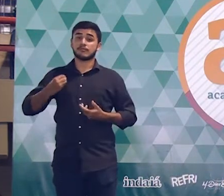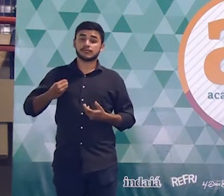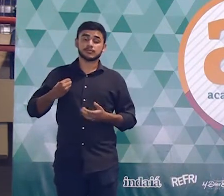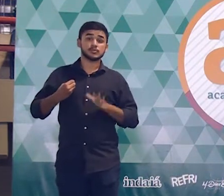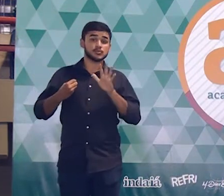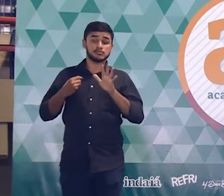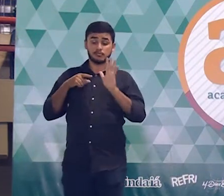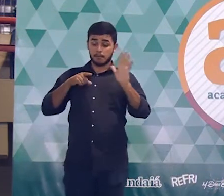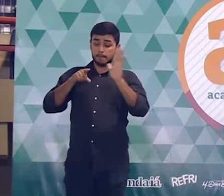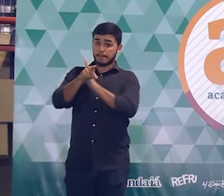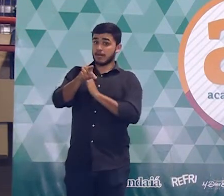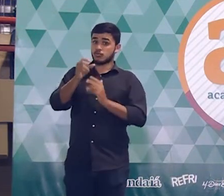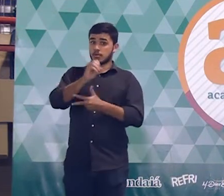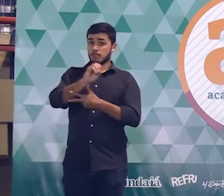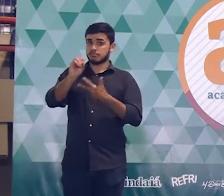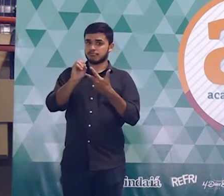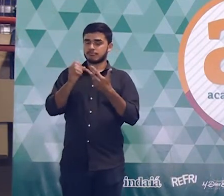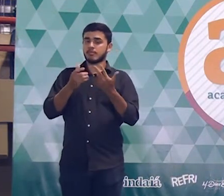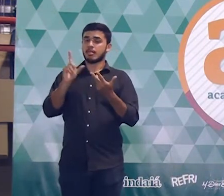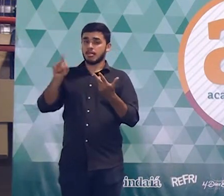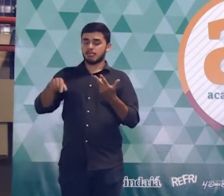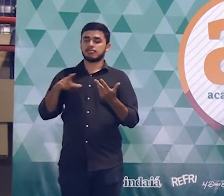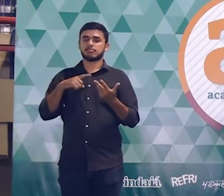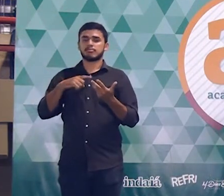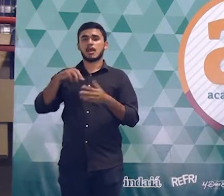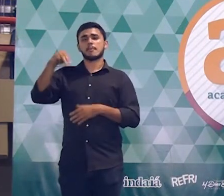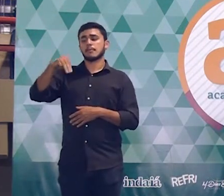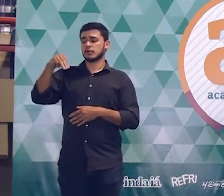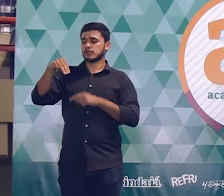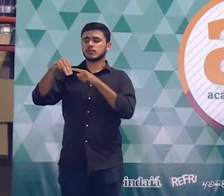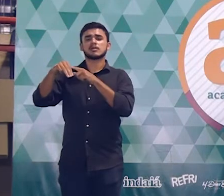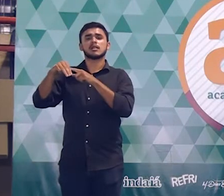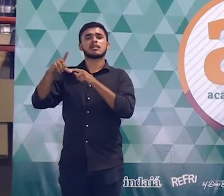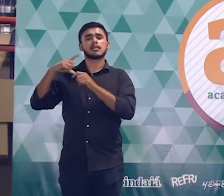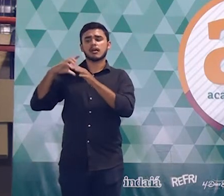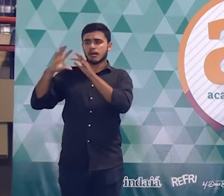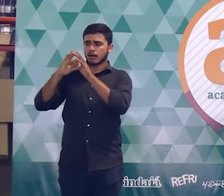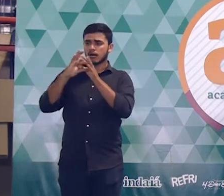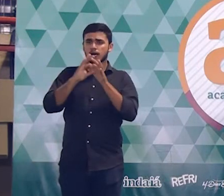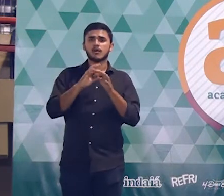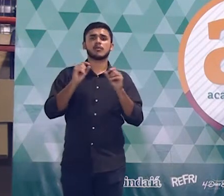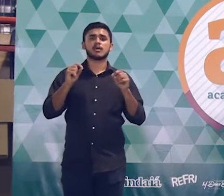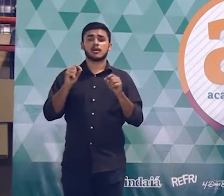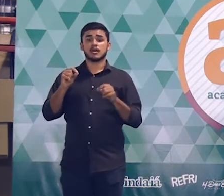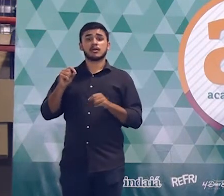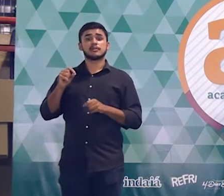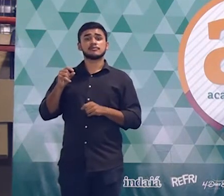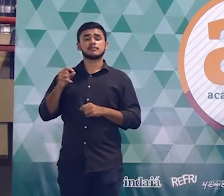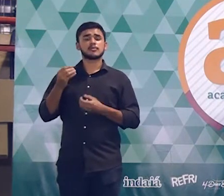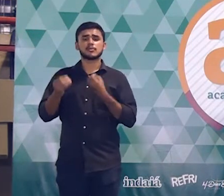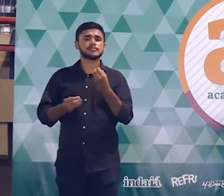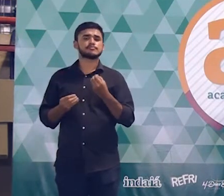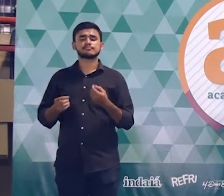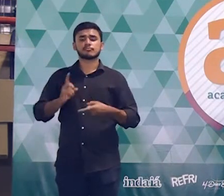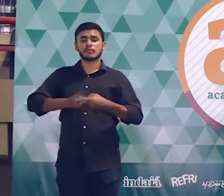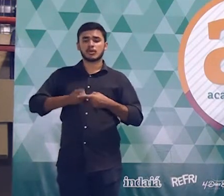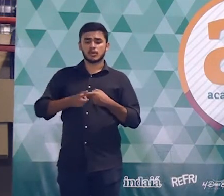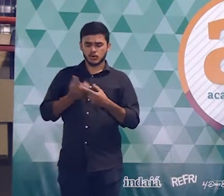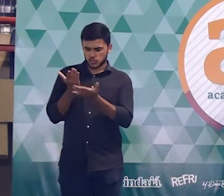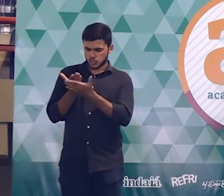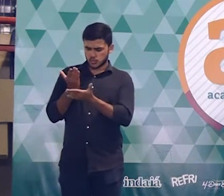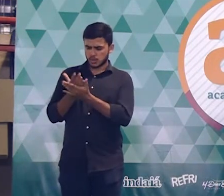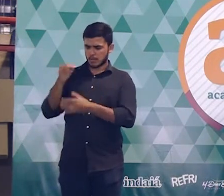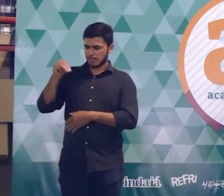busca fazer? Ela busca fazer com que a matemática tenha algum sentido no dia a dia. É você saber o seguinte, por que que eu estou